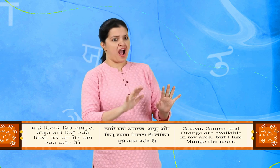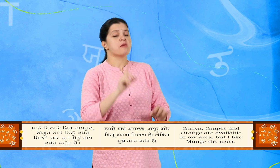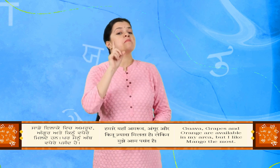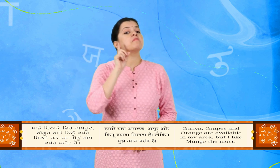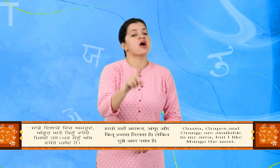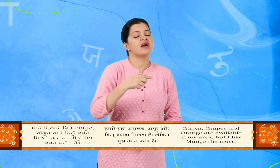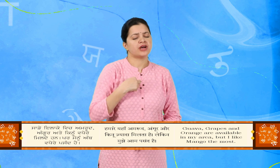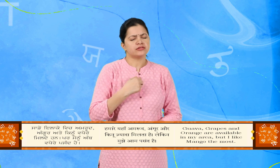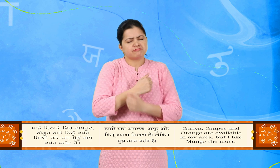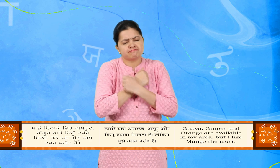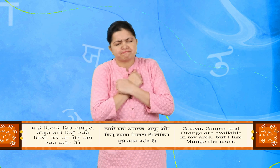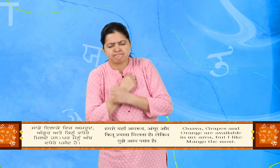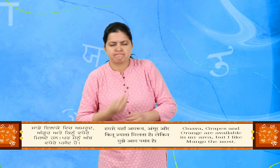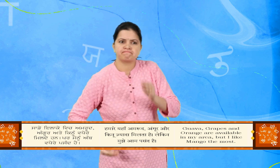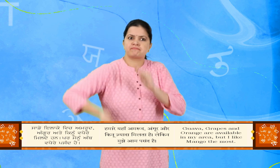पर मैंनू अम्ब वधेरे पसंद है